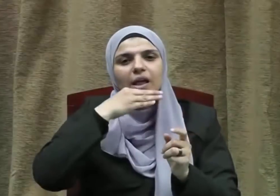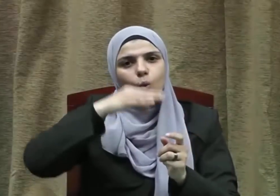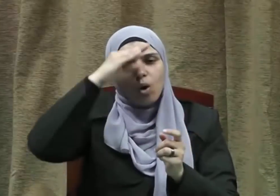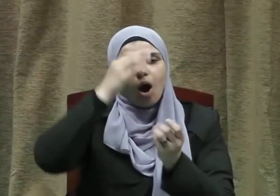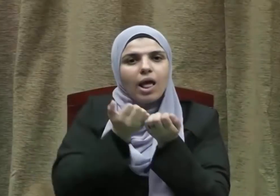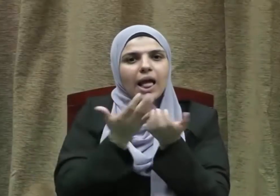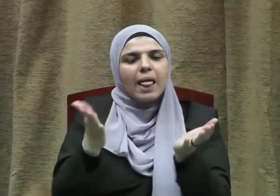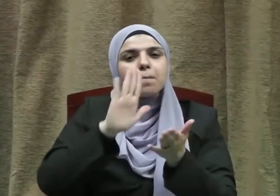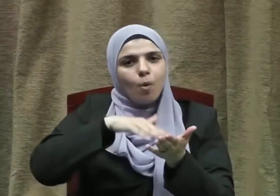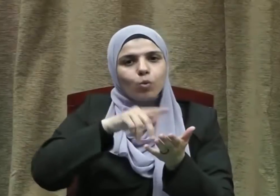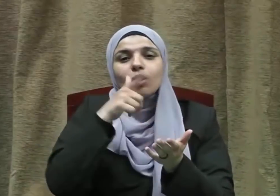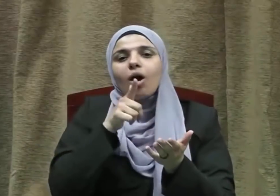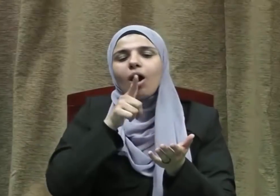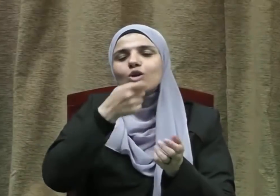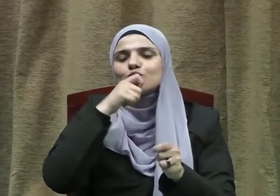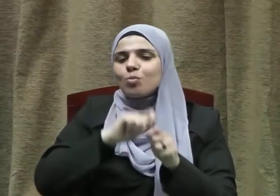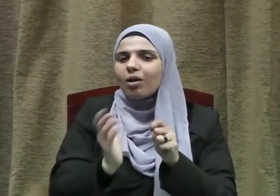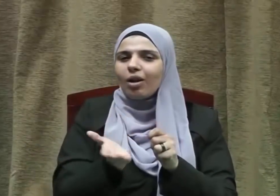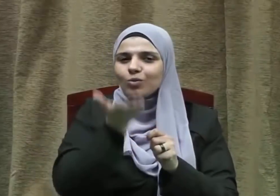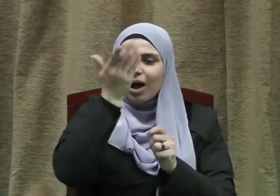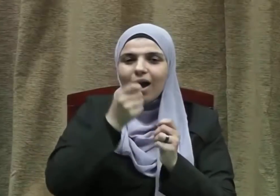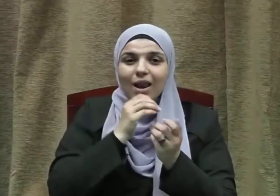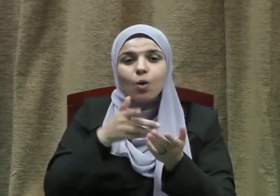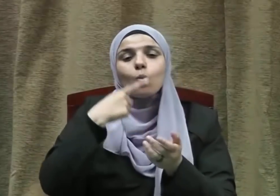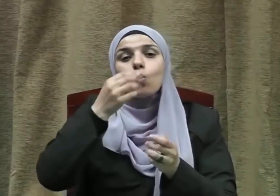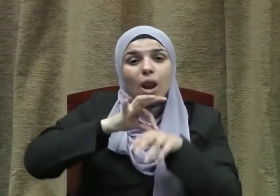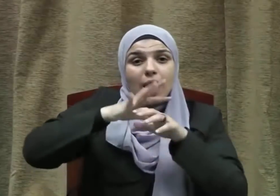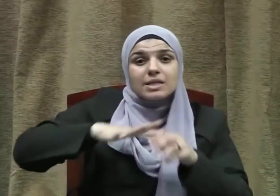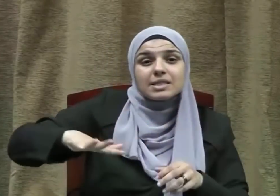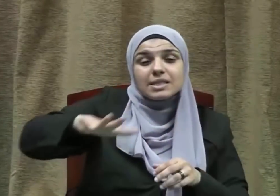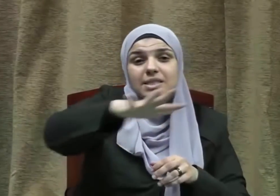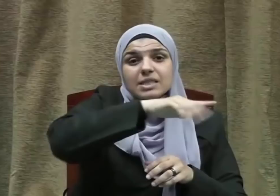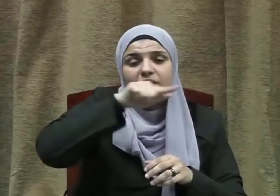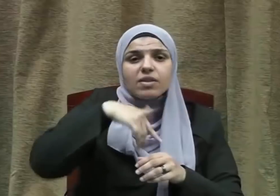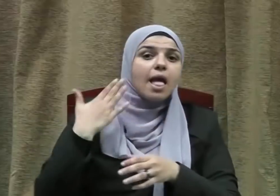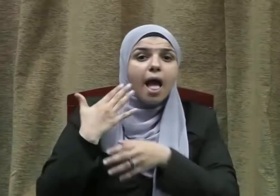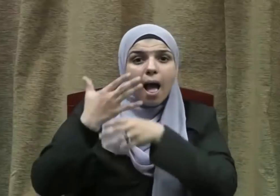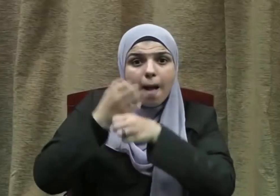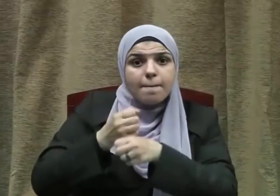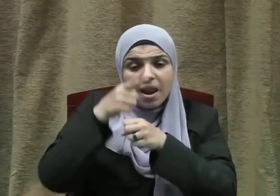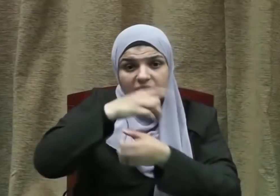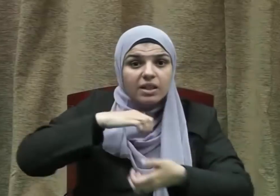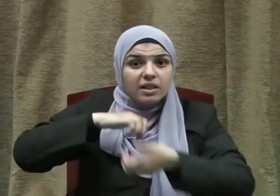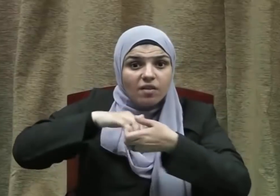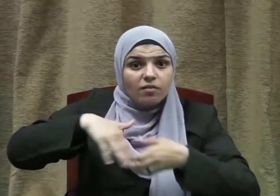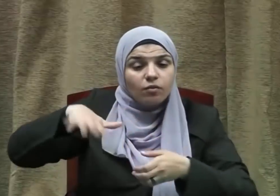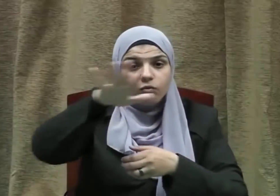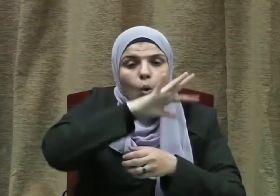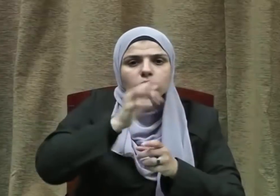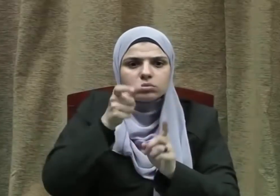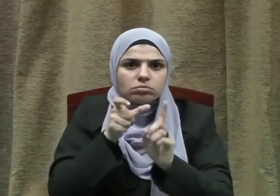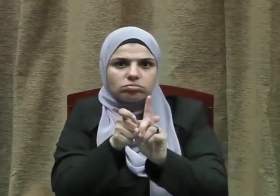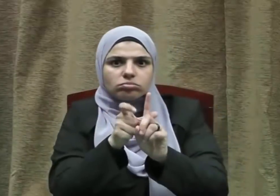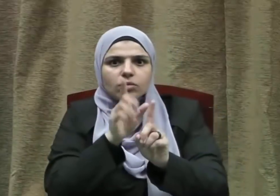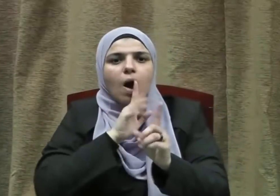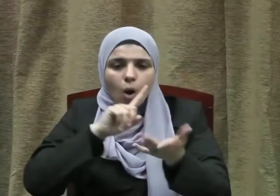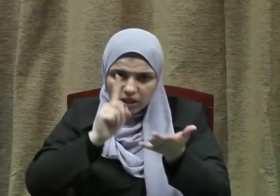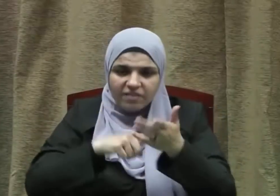الكريم فقال تعالى وَالَّذِينَ هُمْ لِأَمَانَاتِهِمْ وَعَهْدِهِمْ رَاعُونَ وَالَّذِينَ